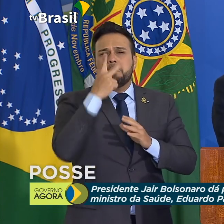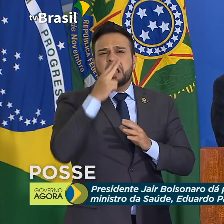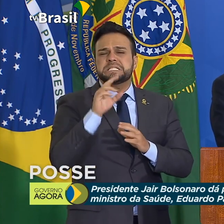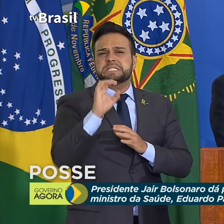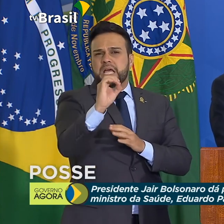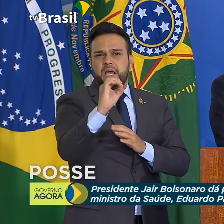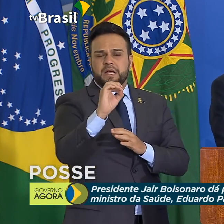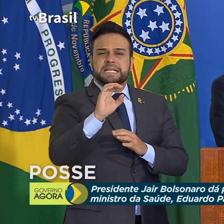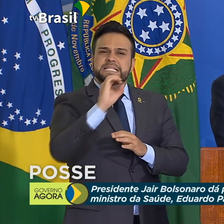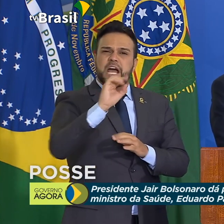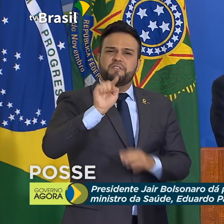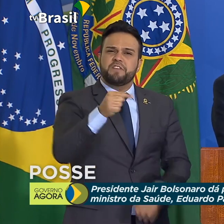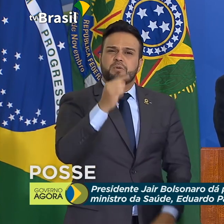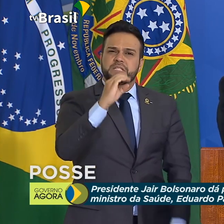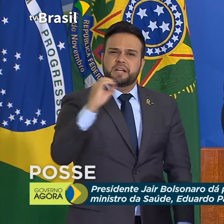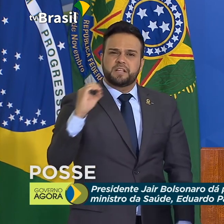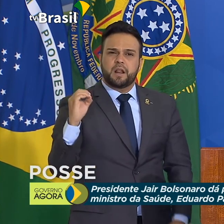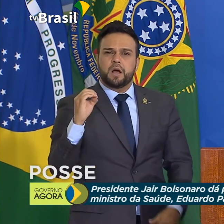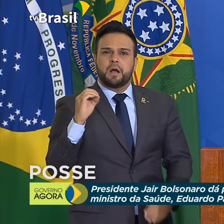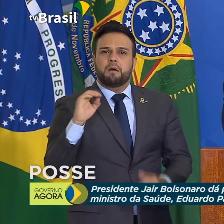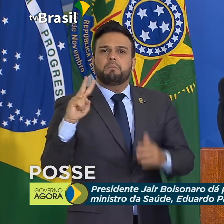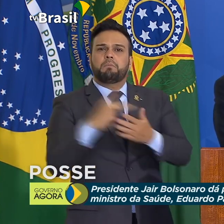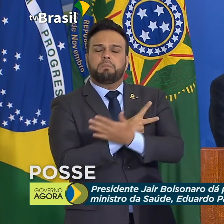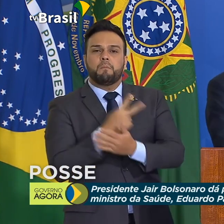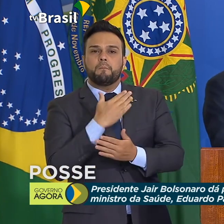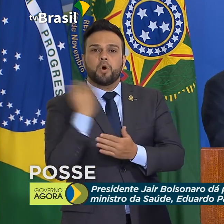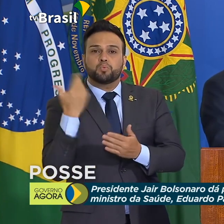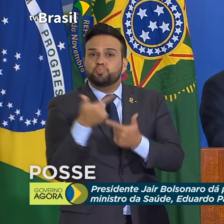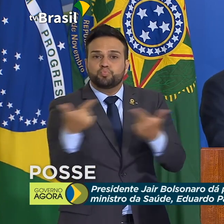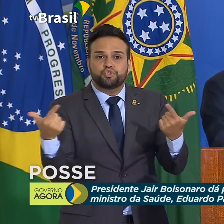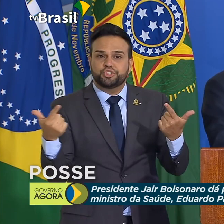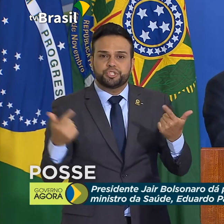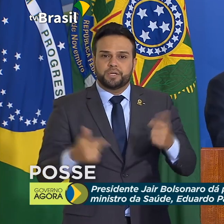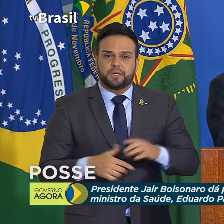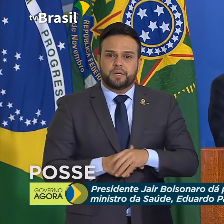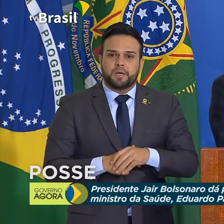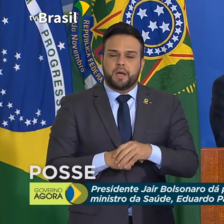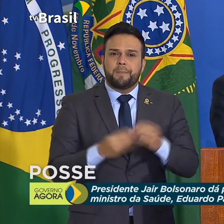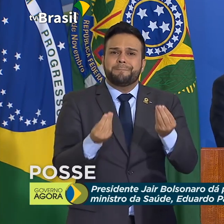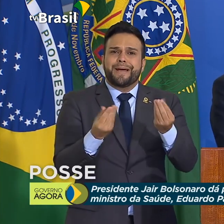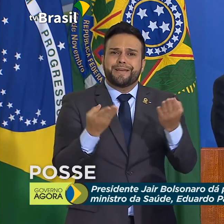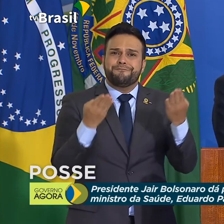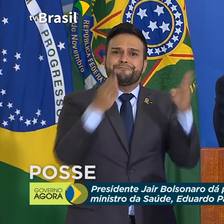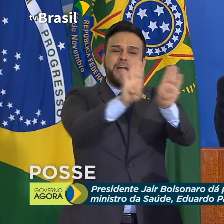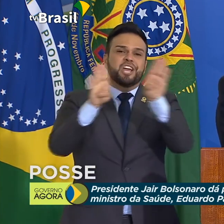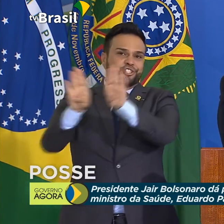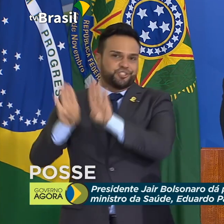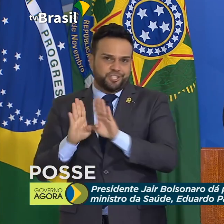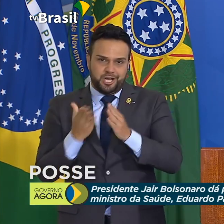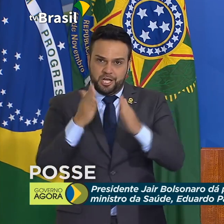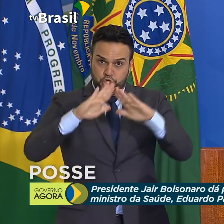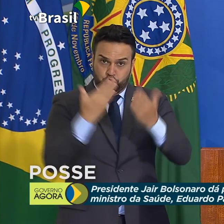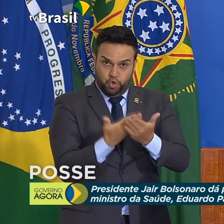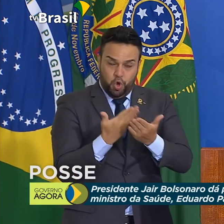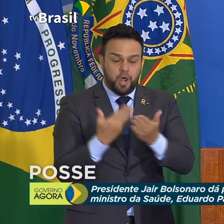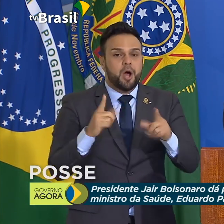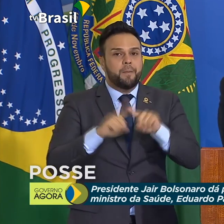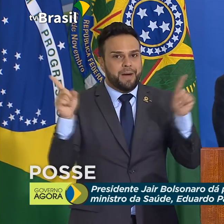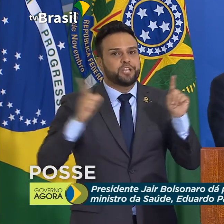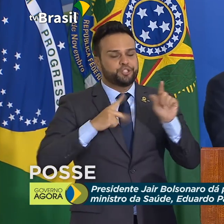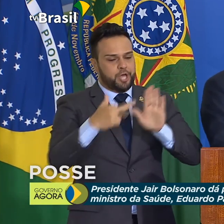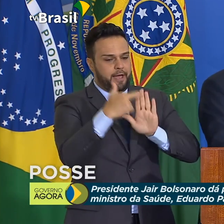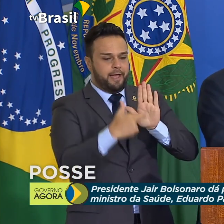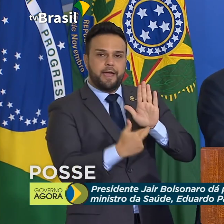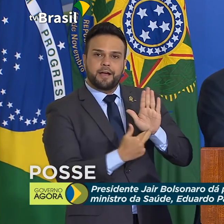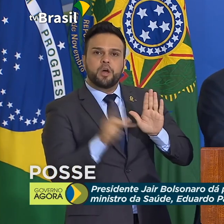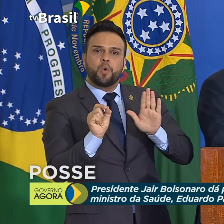Era 0,00 alguma coisa. Não tínhamos por que fechar as escolas, mas as medidas restritivas